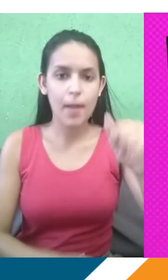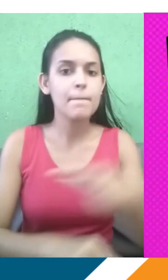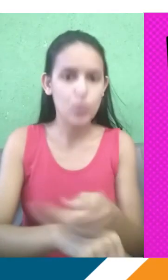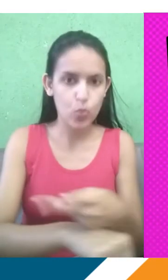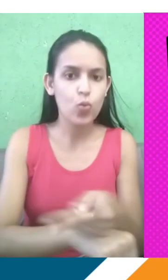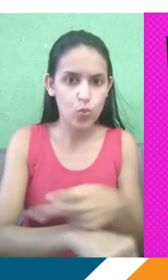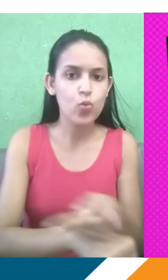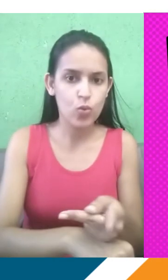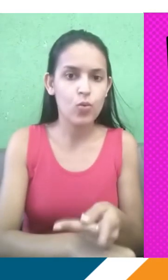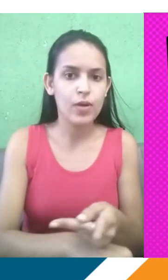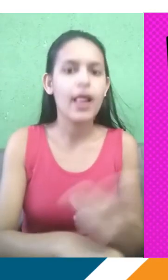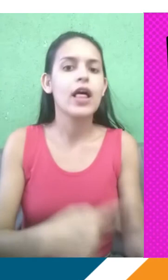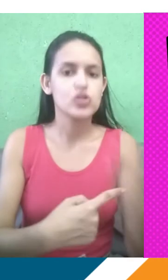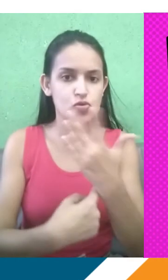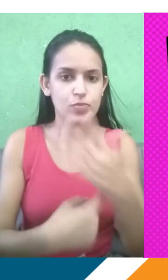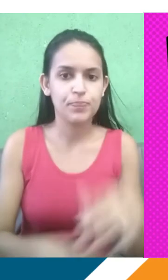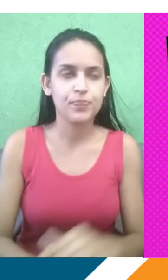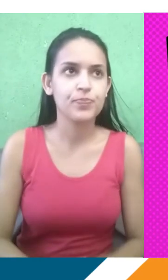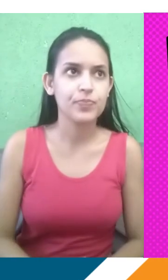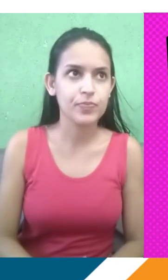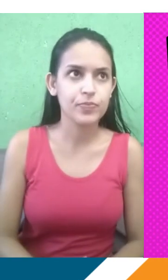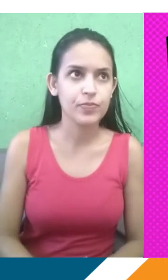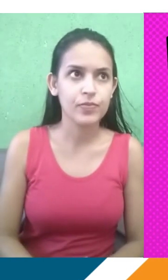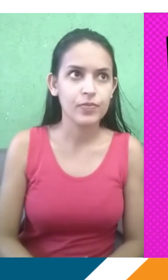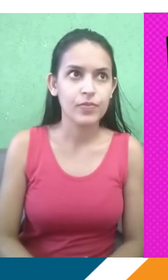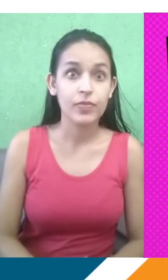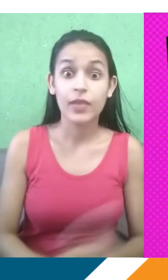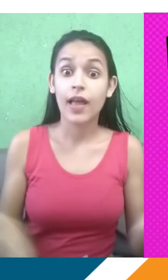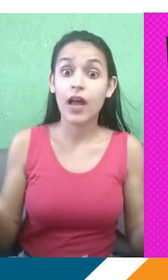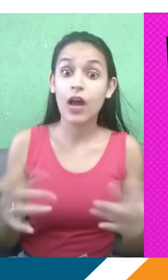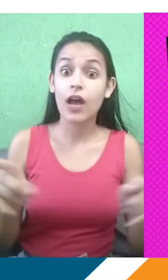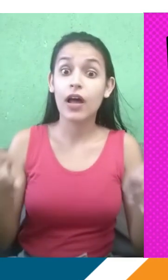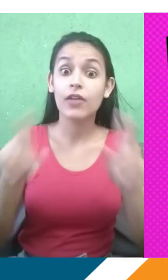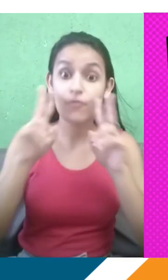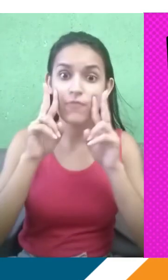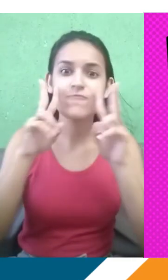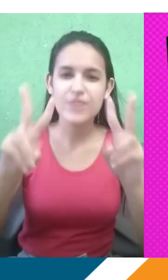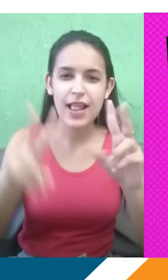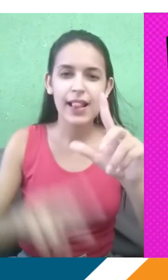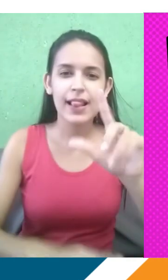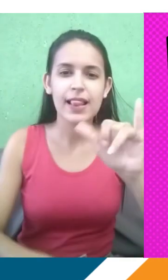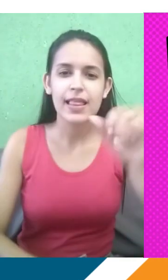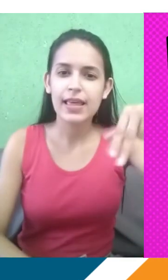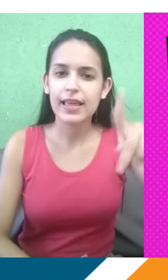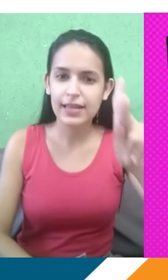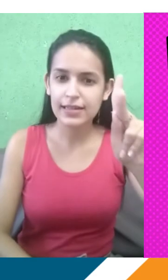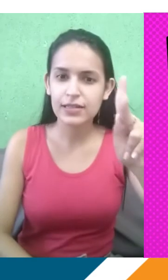sites que podem te ajudar, né? Se você quiser ter acesso a suas provas antigas, que a Desirê falou que são extremamente importantes, a gente tem esses links